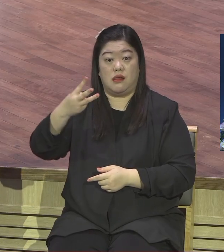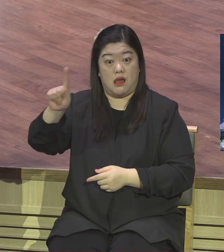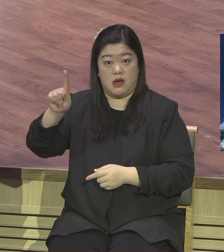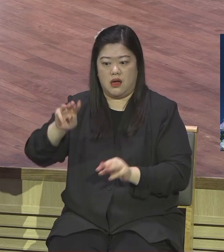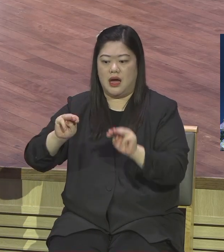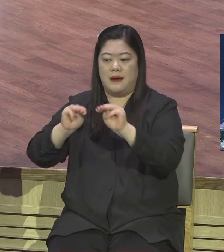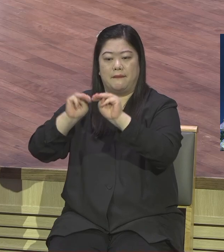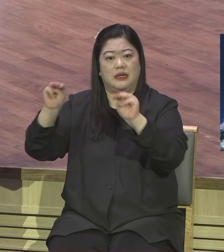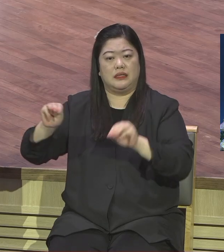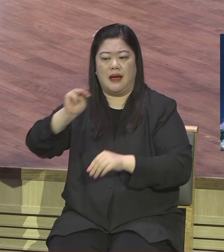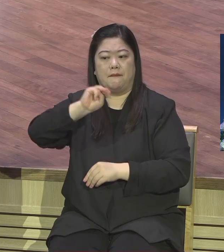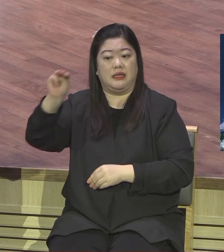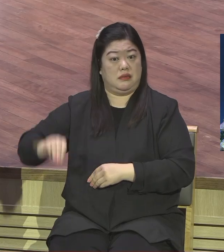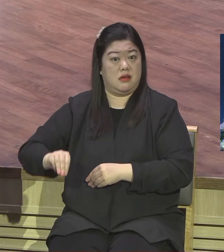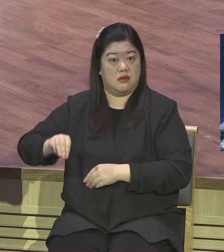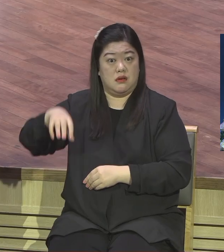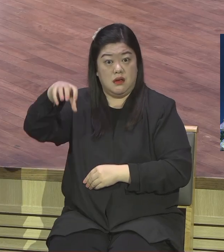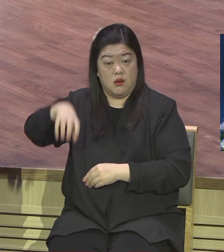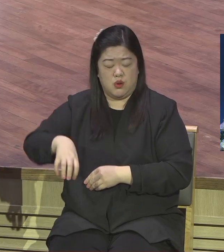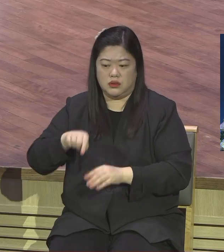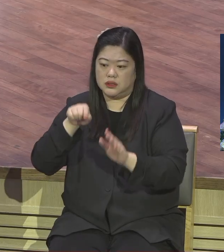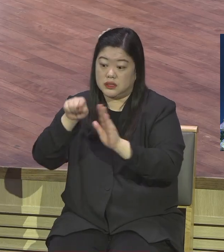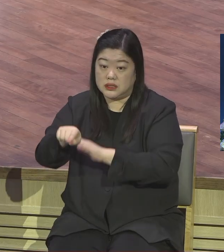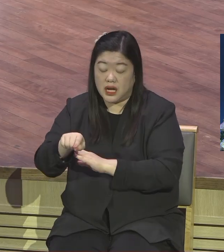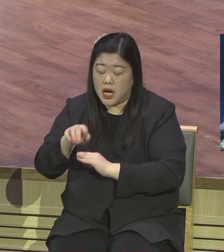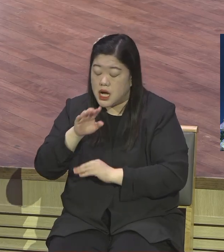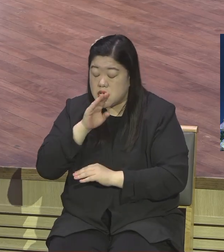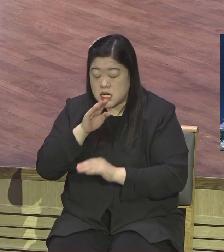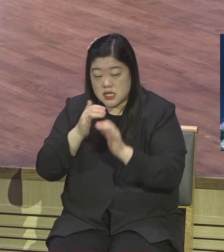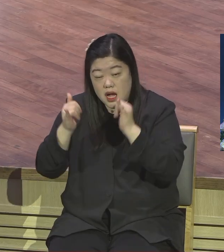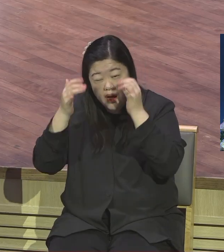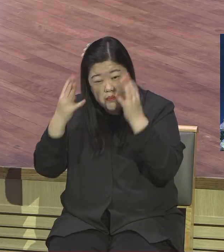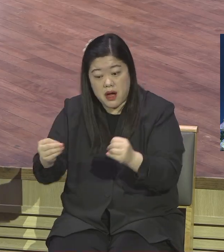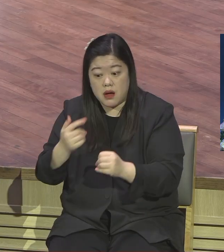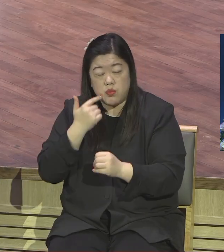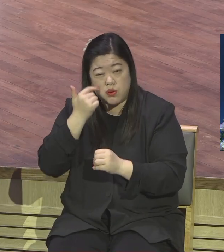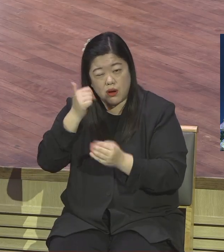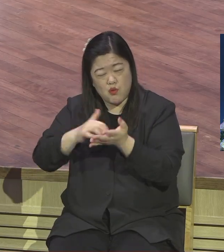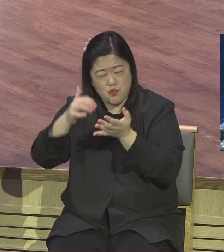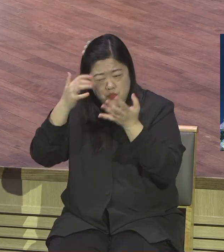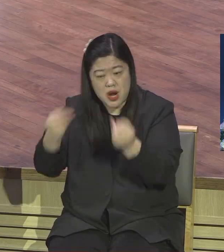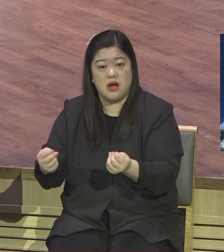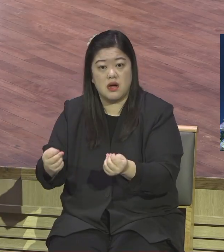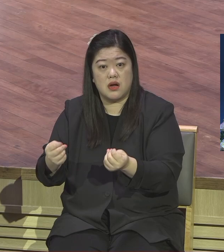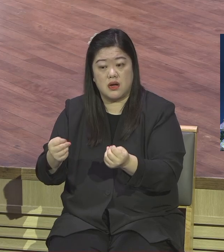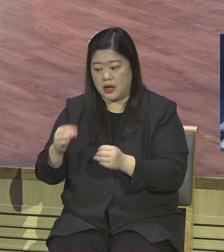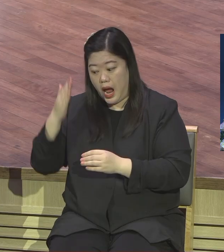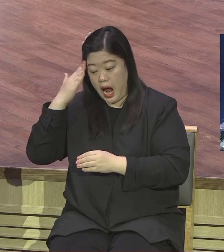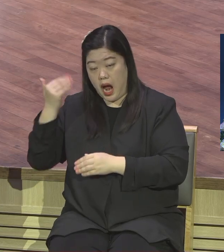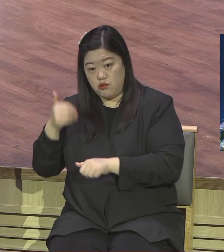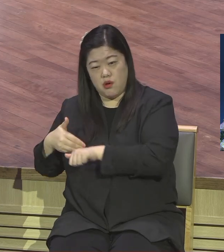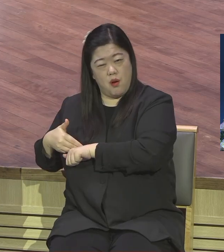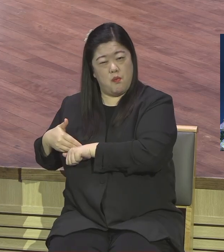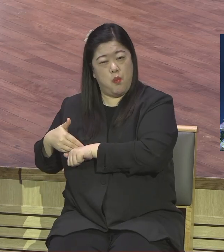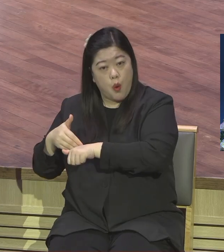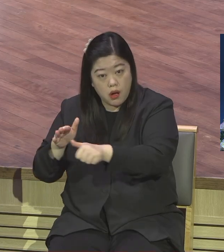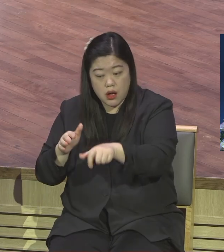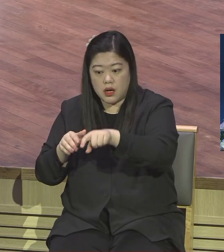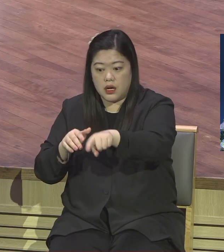싸우니까 이 우두머리 둘이가 있었어요. 이 둘이가 하도 싸우니까 총에서 파송돼 가서 말리고 그